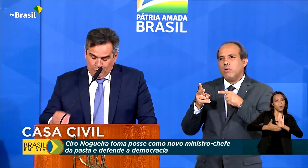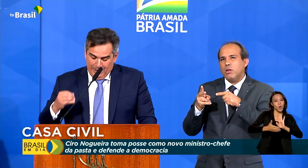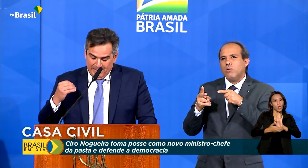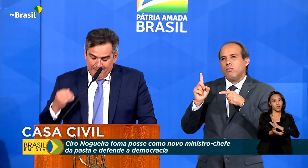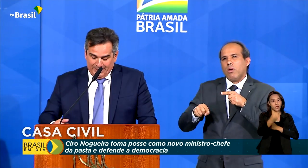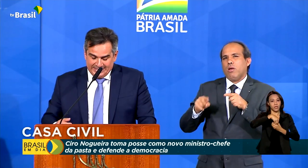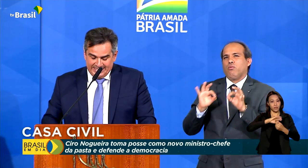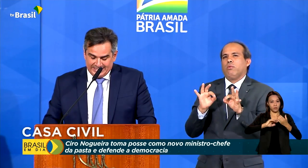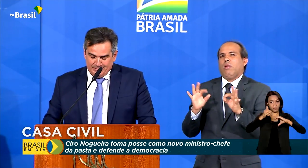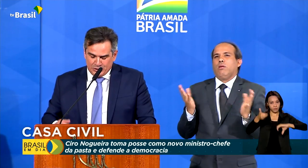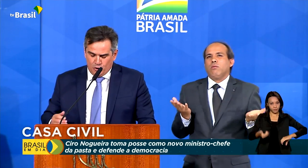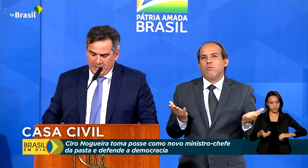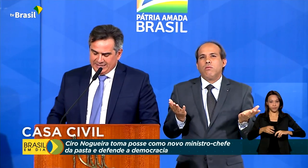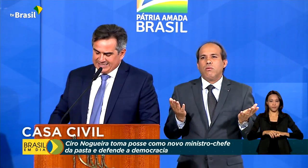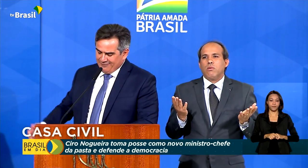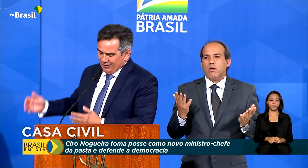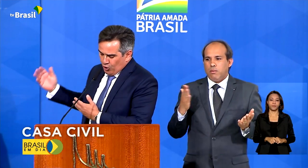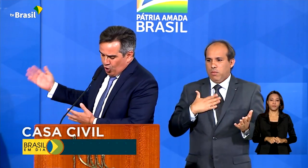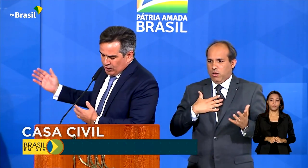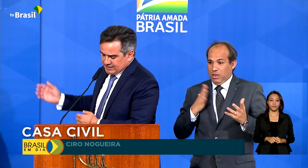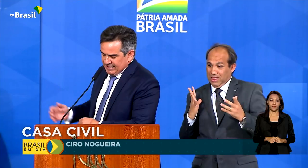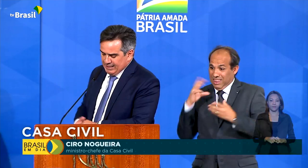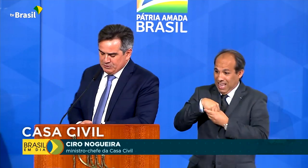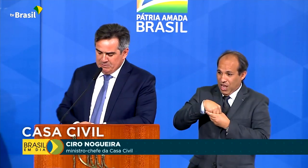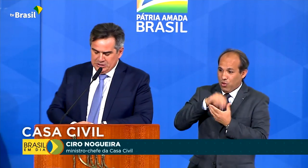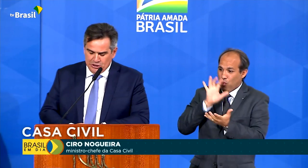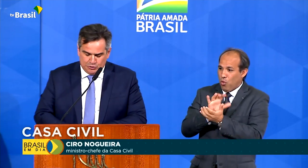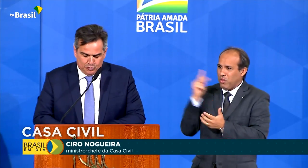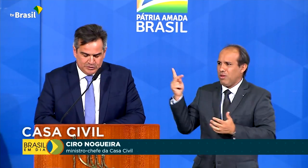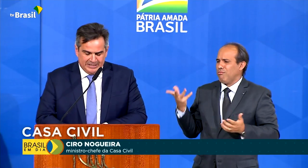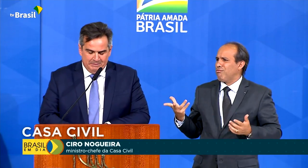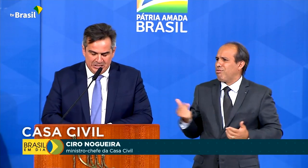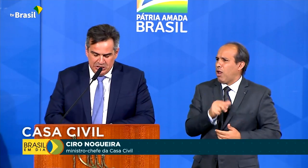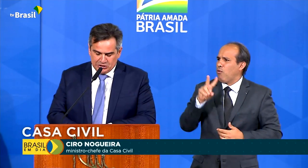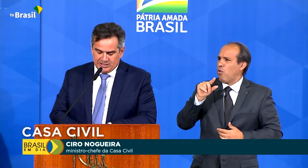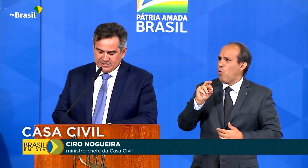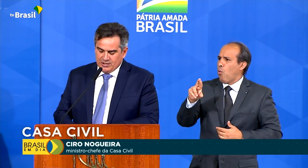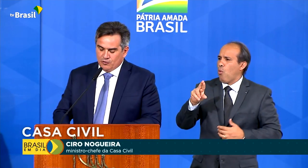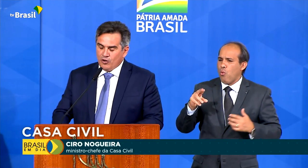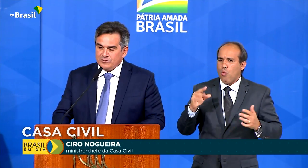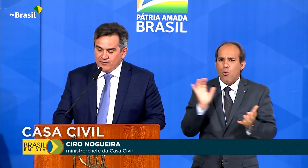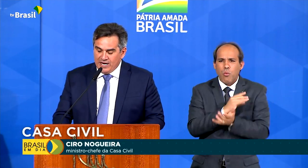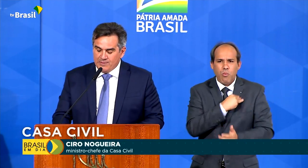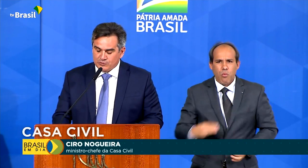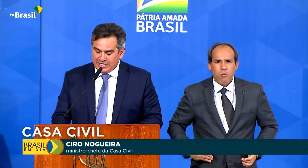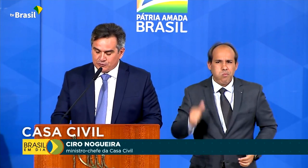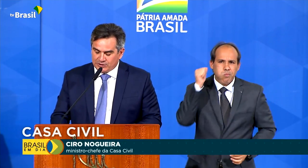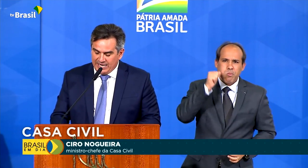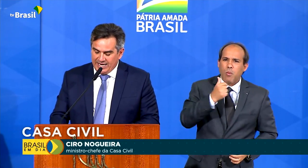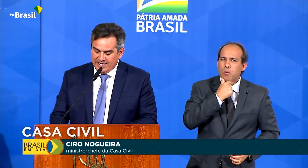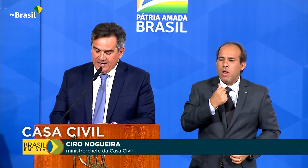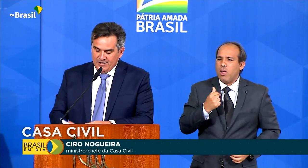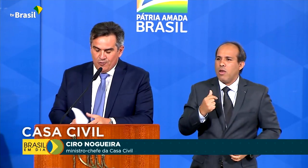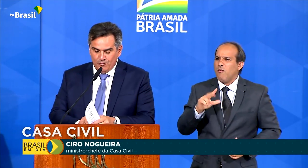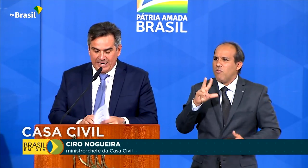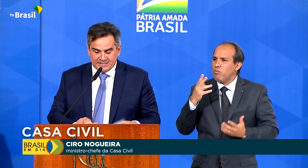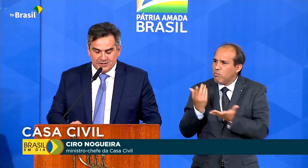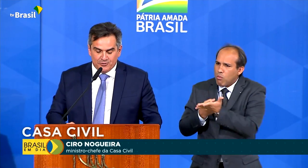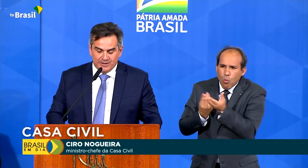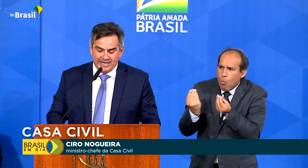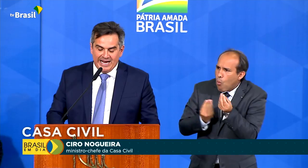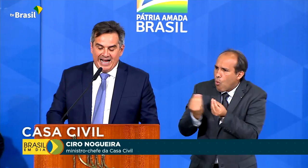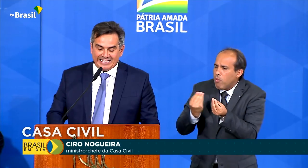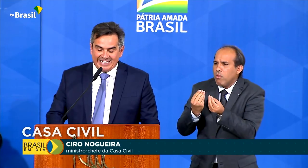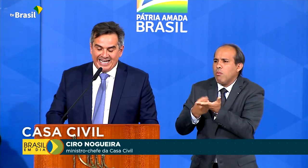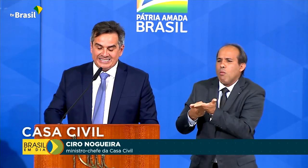Planalto. Com a minha presença, me somando a essa valorosa equipe de ministros e ministras, nós vamos ajudar o